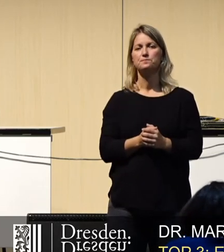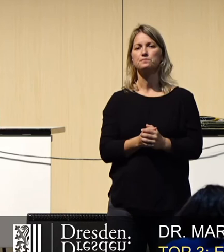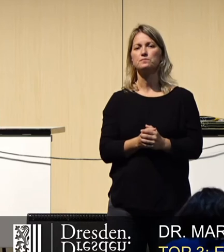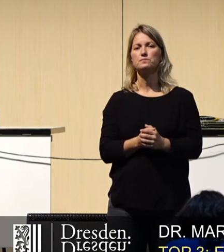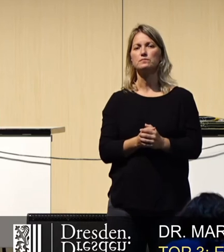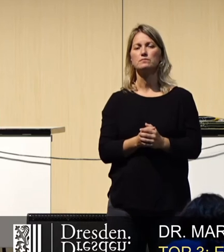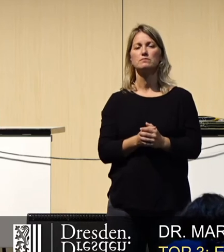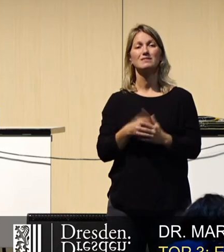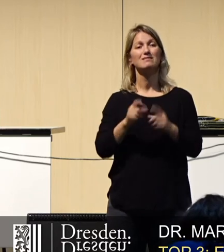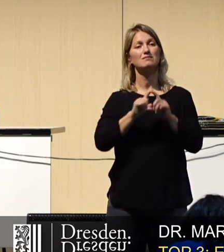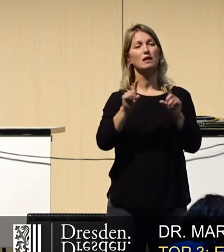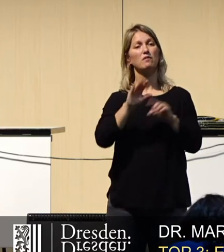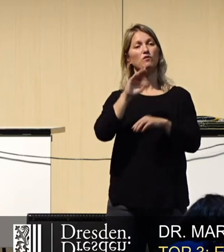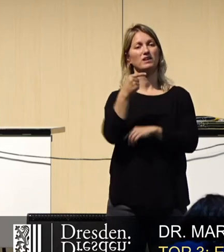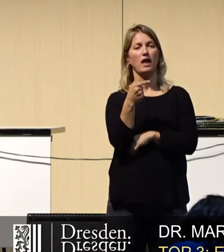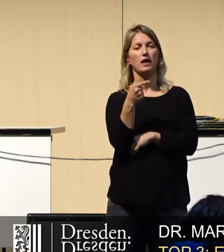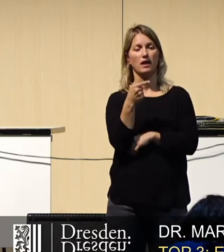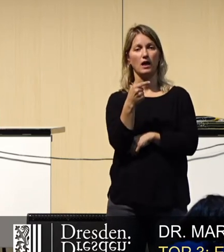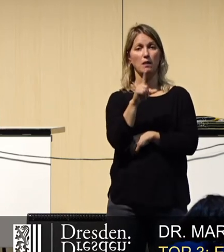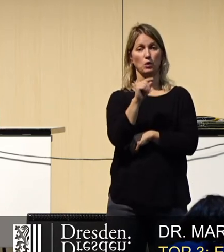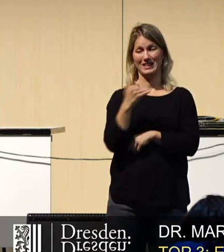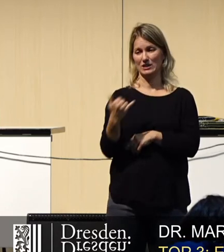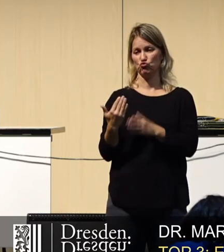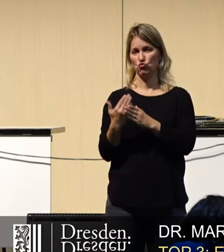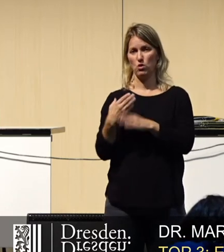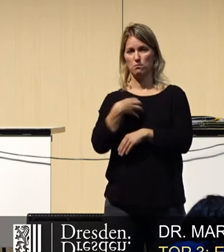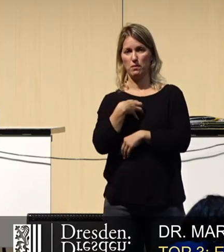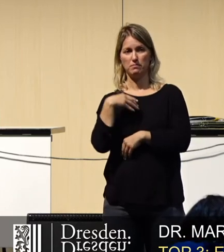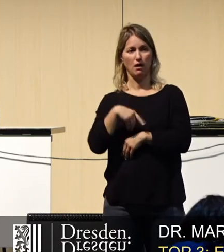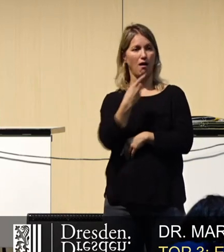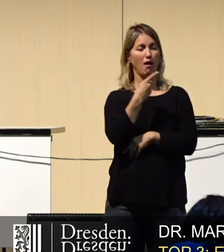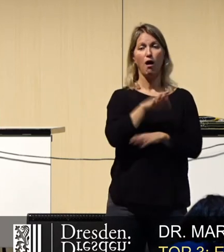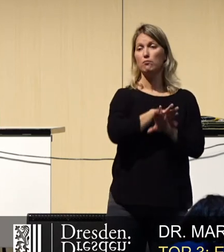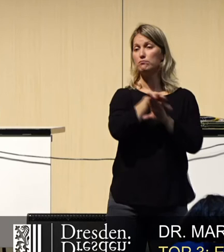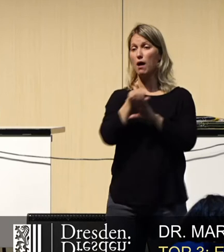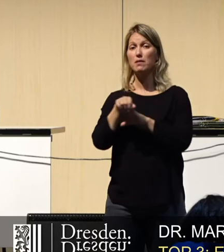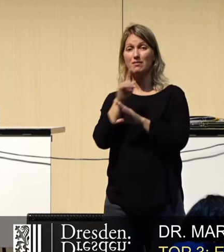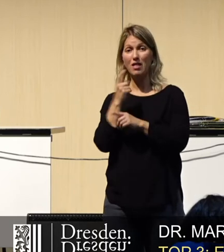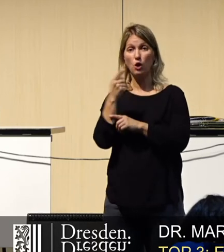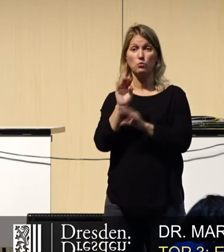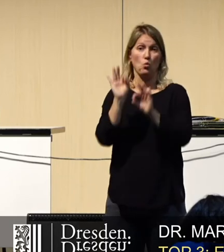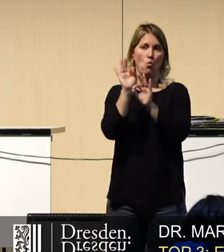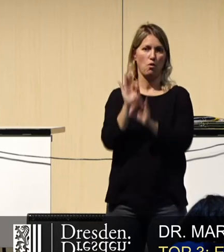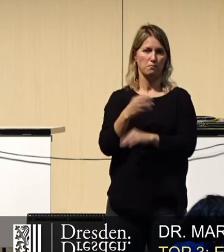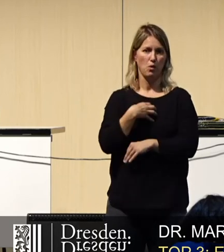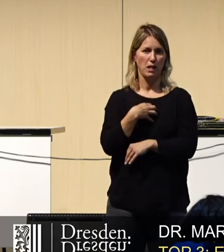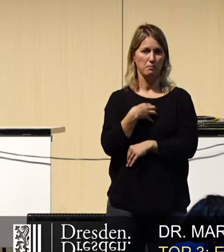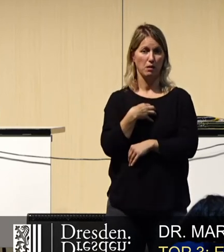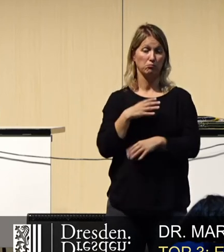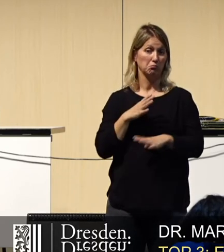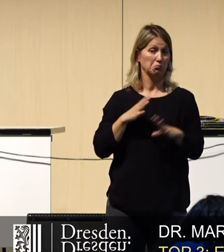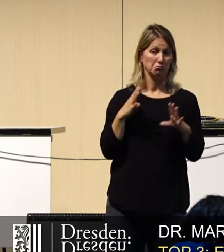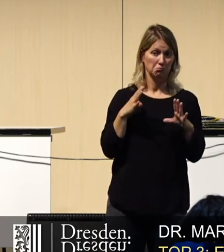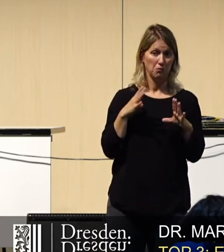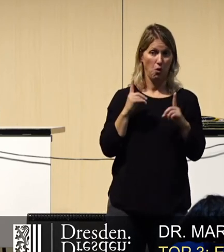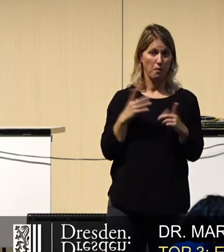dass mit 5G die Probleme, die wir jetzt schon haben, eventuell noch viel, viel größer werden. Und wenn wir nicht